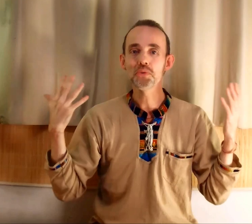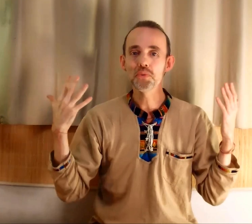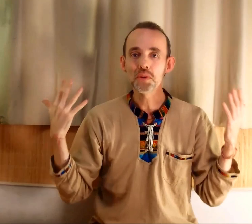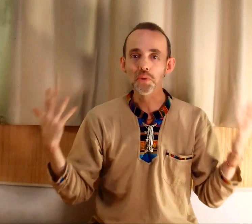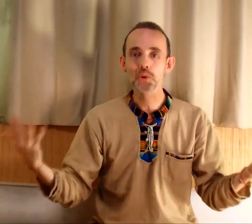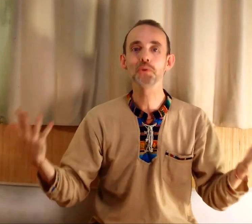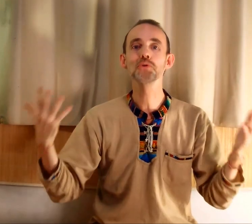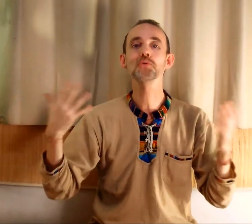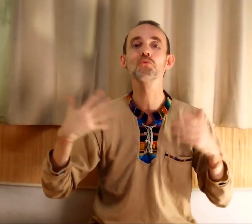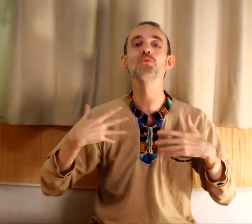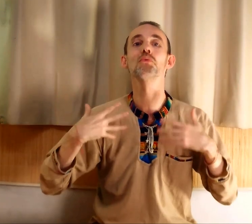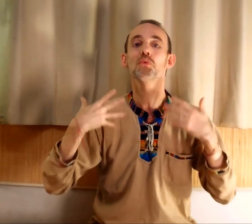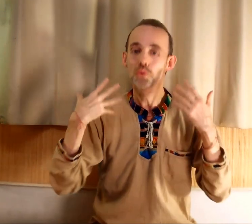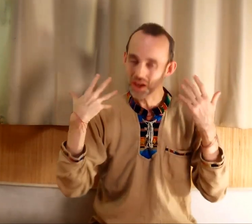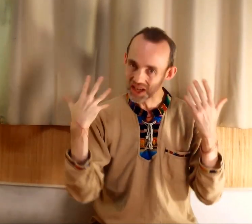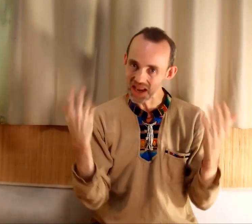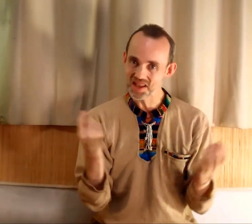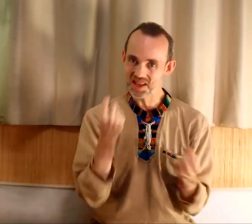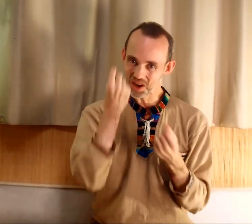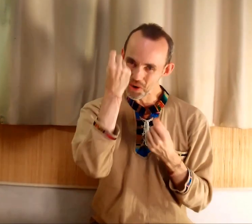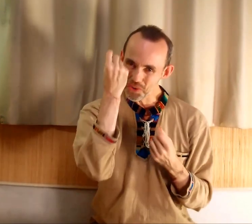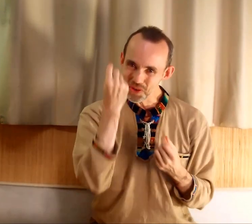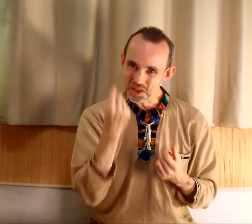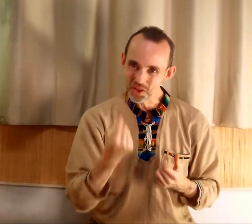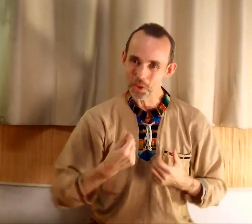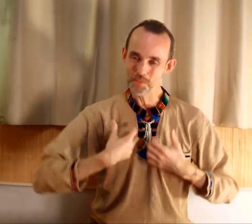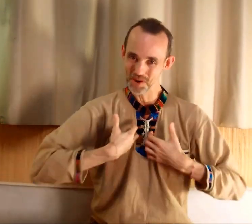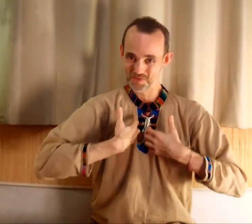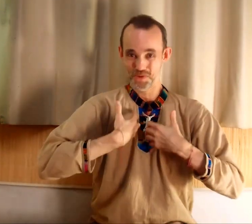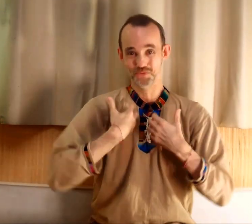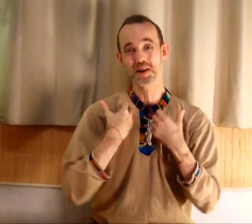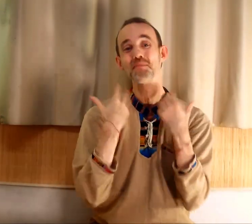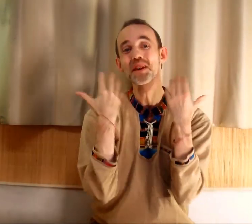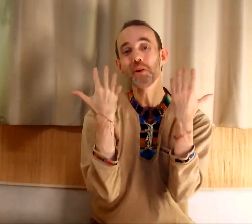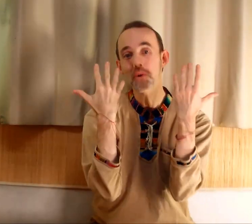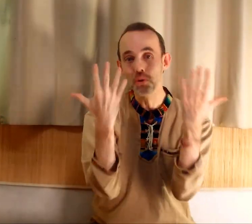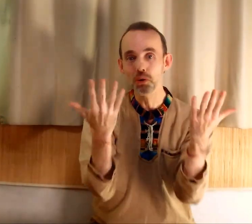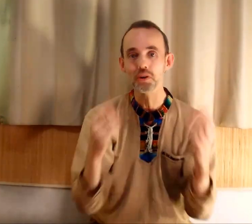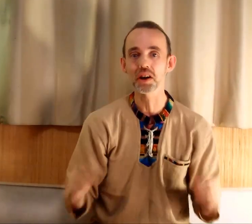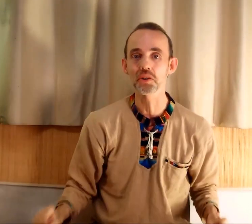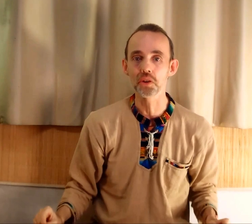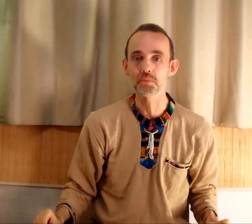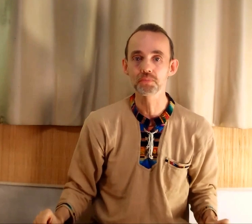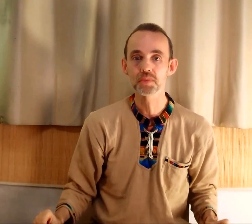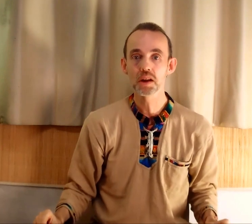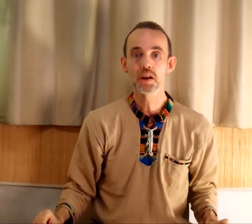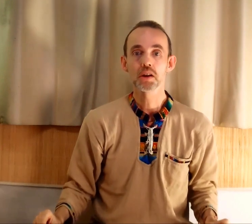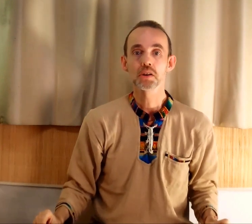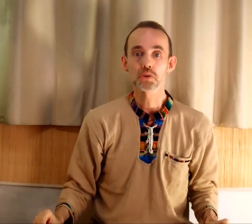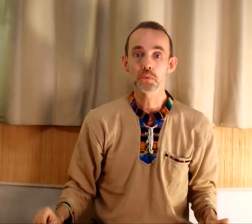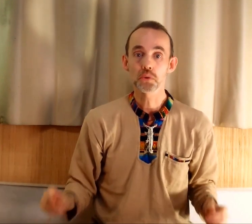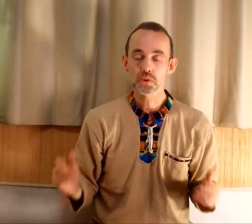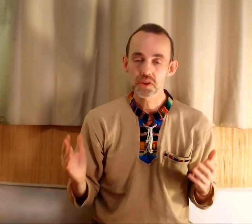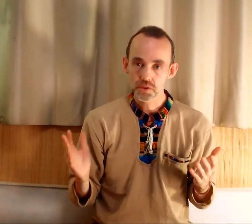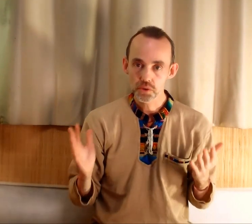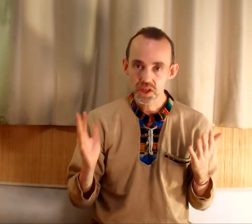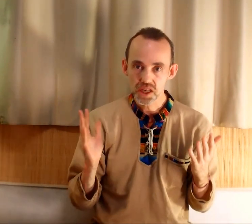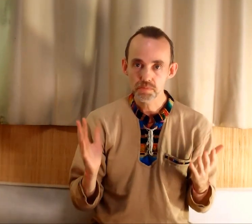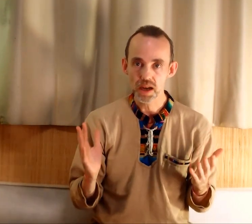une vie heureuse où vous réalisez en étant pleinement vous-même et en le rayonnant. Sauf que ce qui se